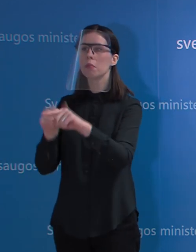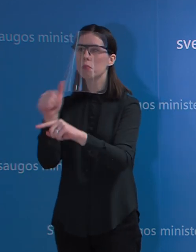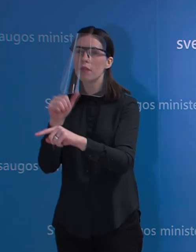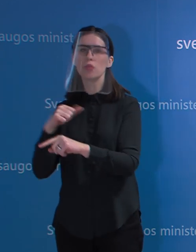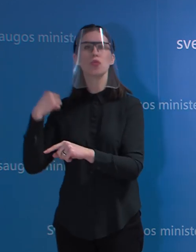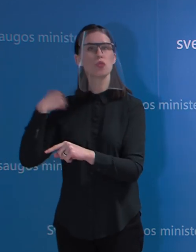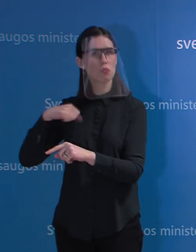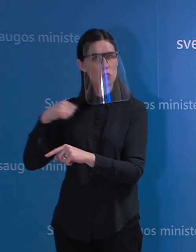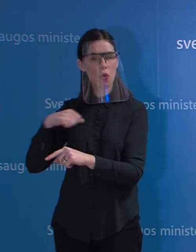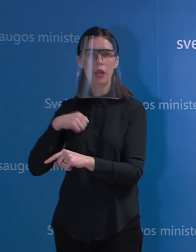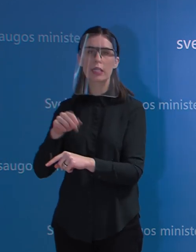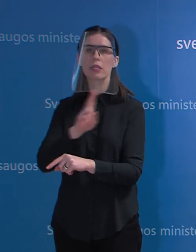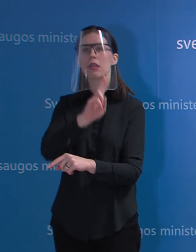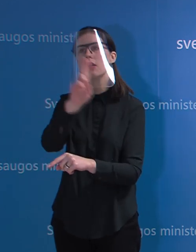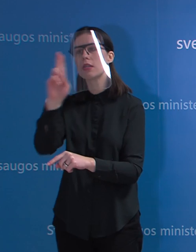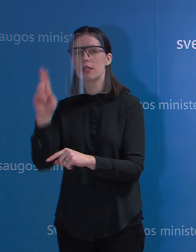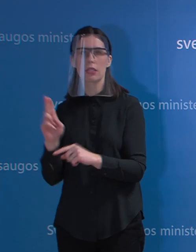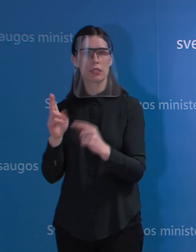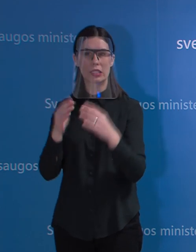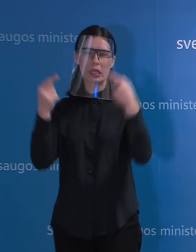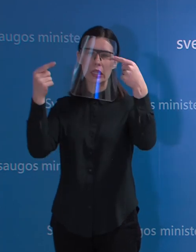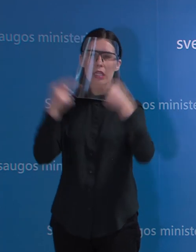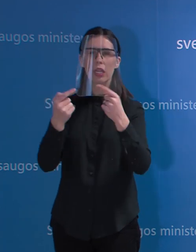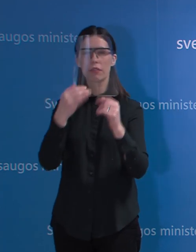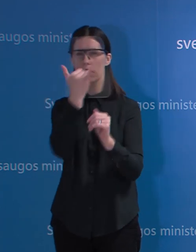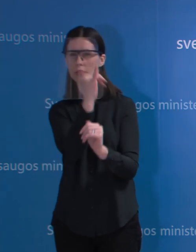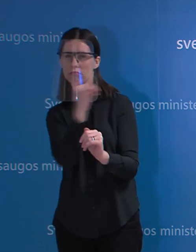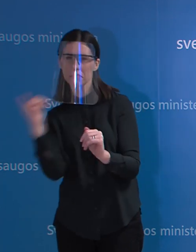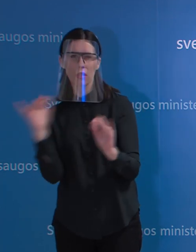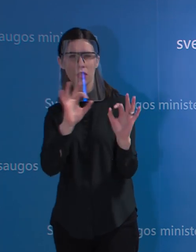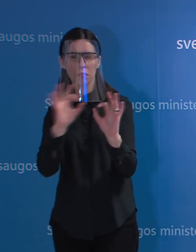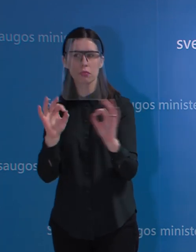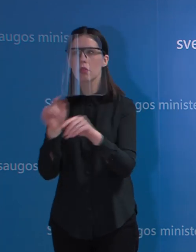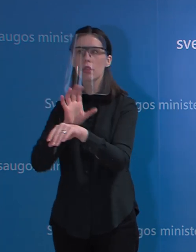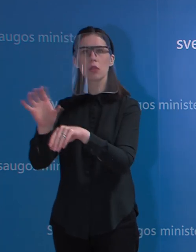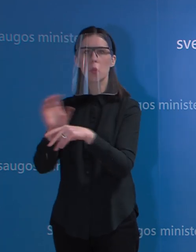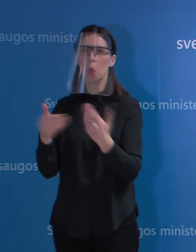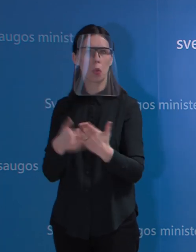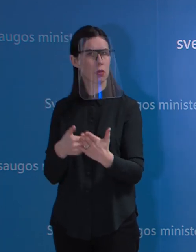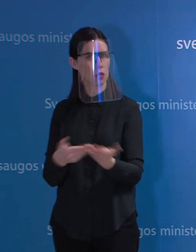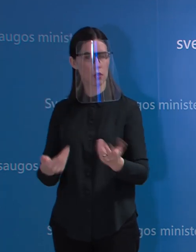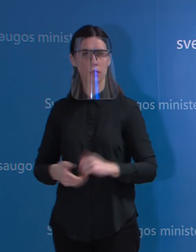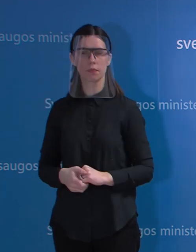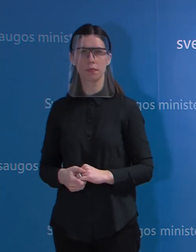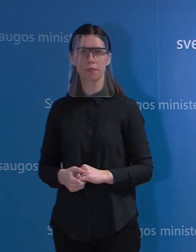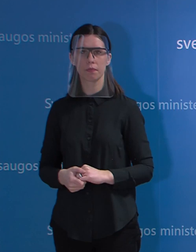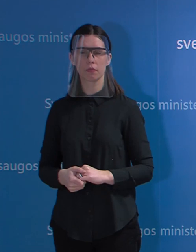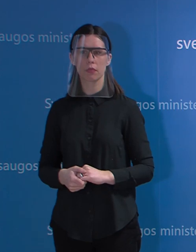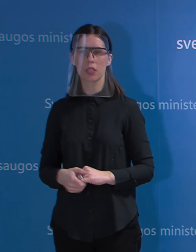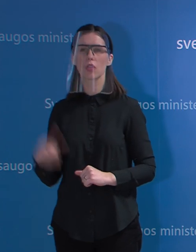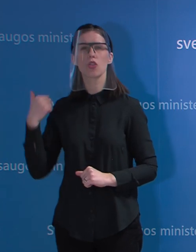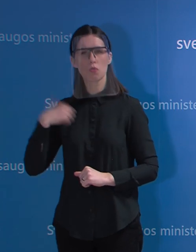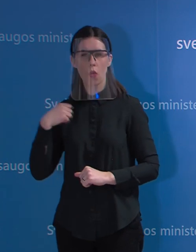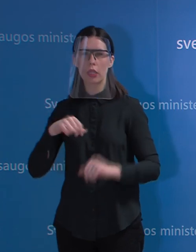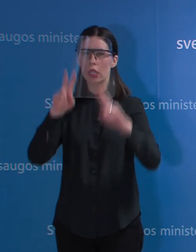žmonės? Tai aš nekartai suminėjęs, kad pats apibrėžimas ir tyriamųjų skaičius